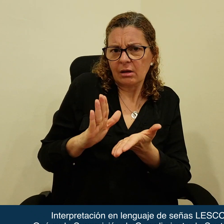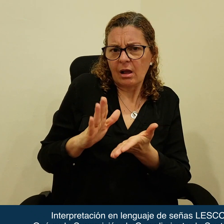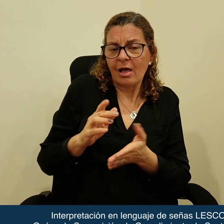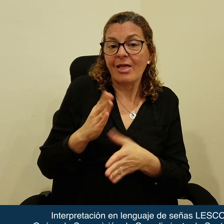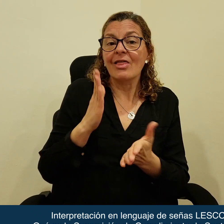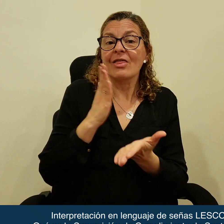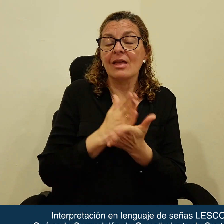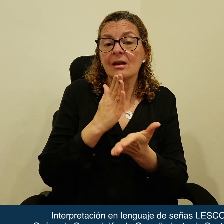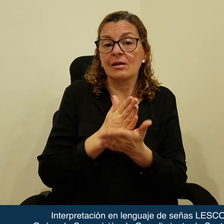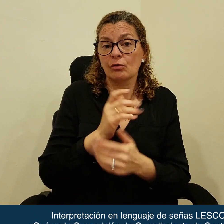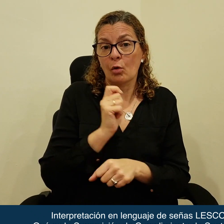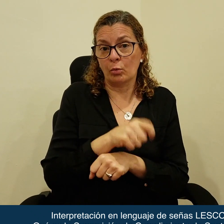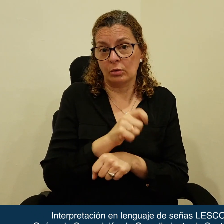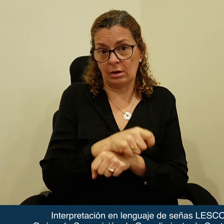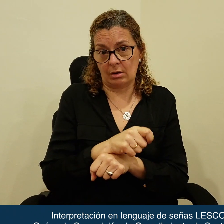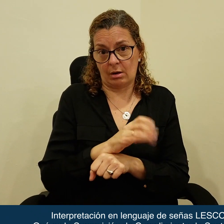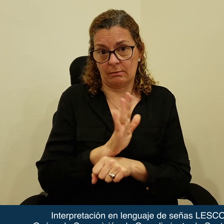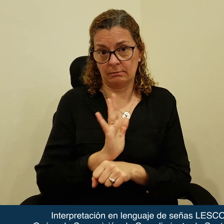justicia.